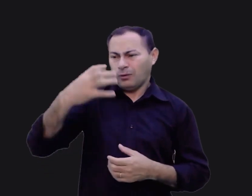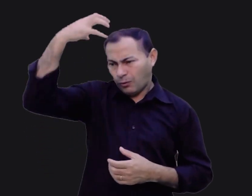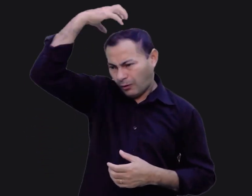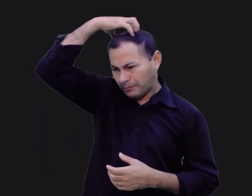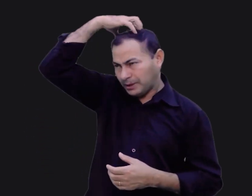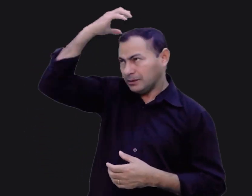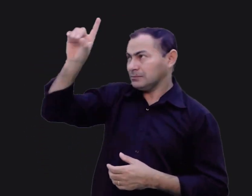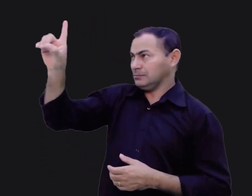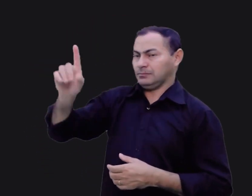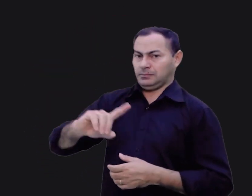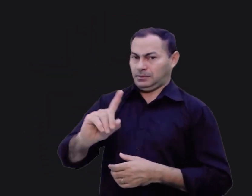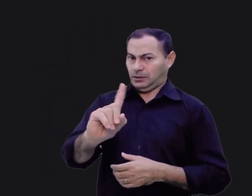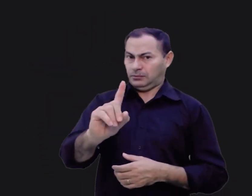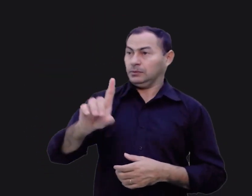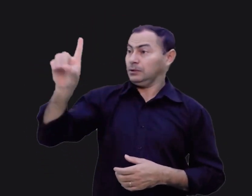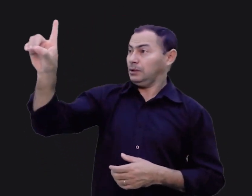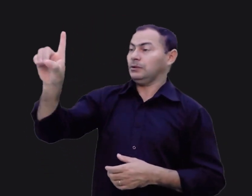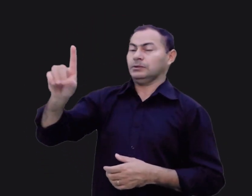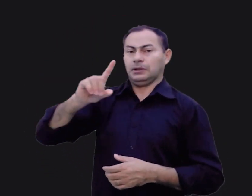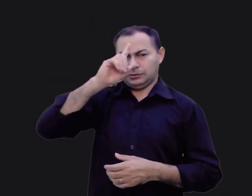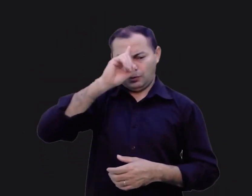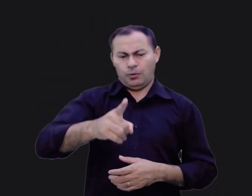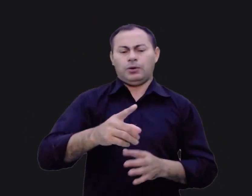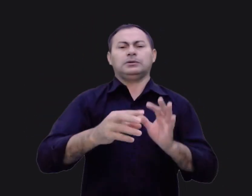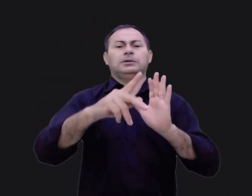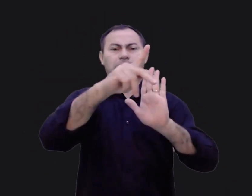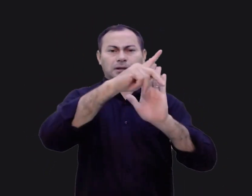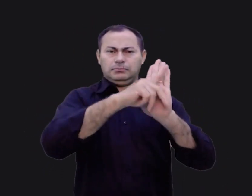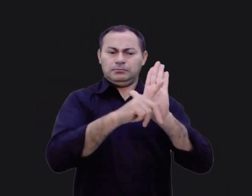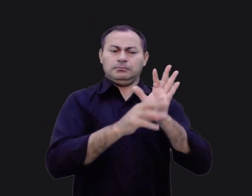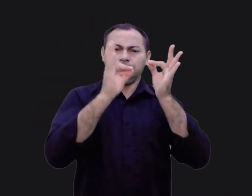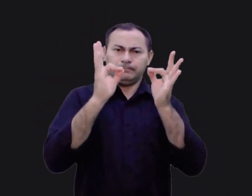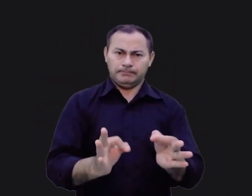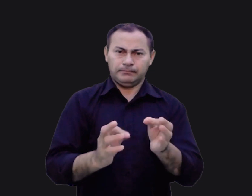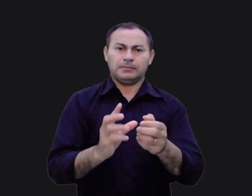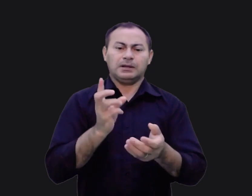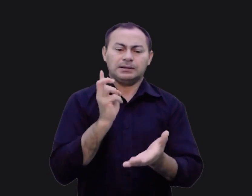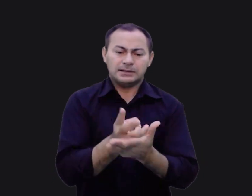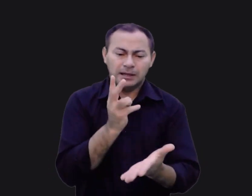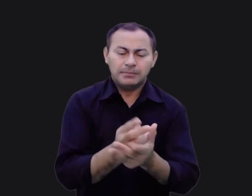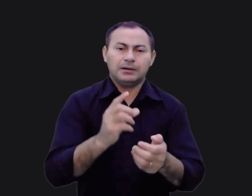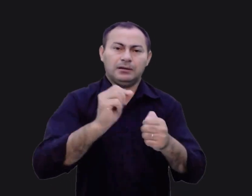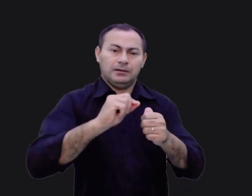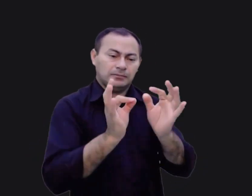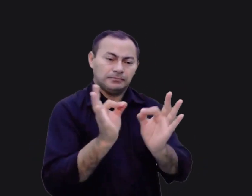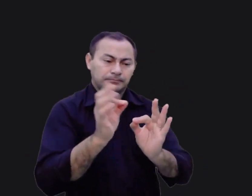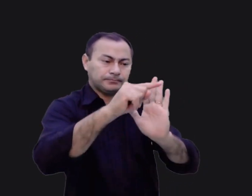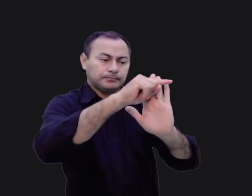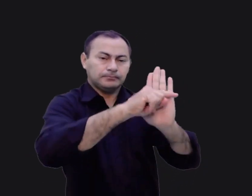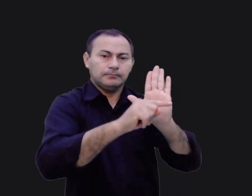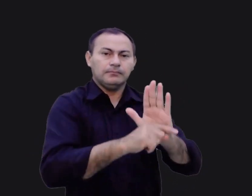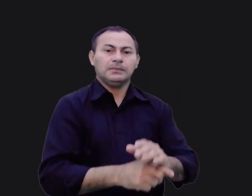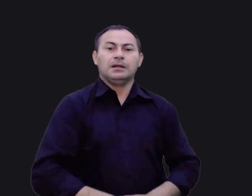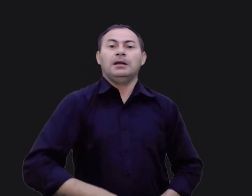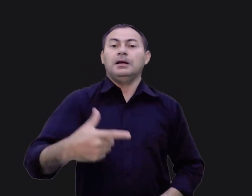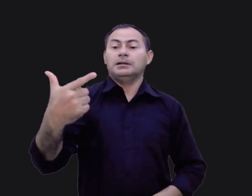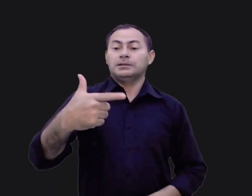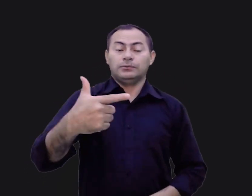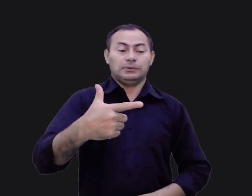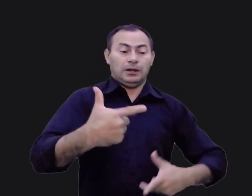Deus por isso. Nosso Deus é um Deus de ordem, com projetos, que sempre faz planos. A segunda batalha de